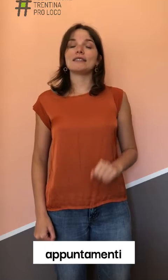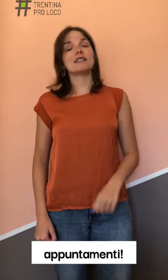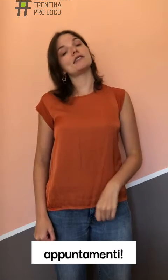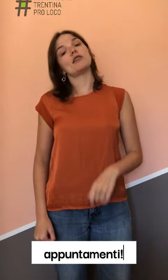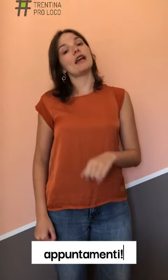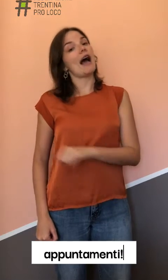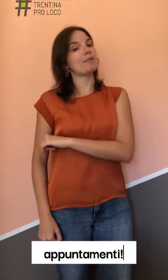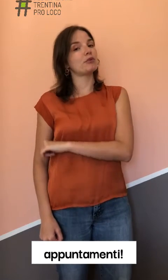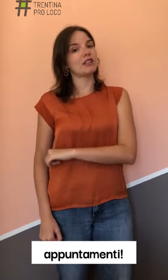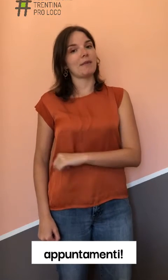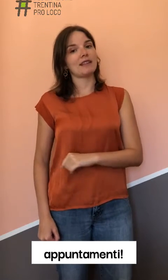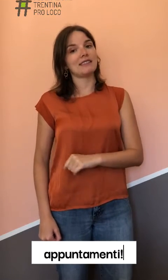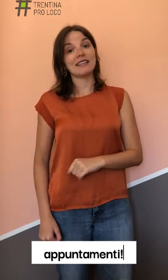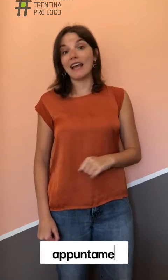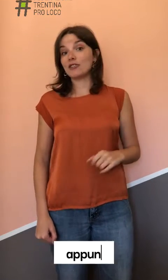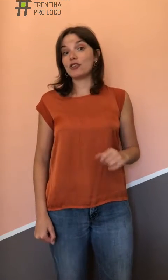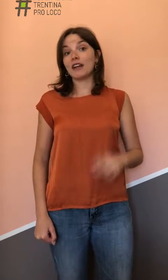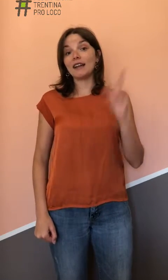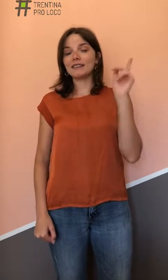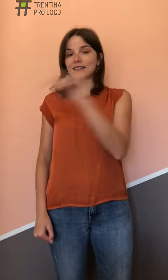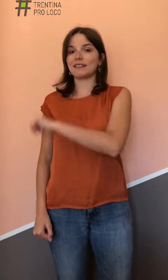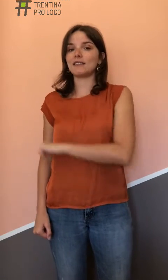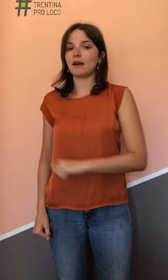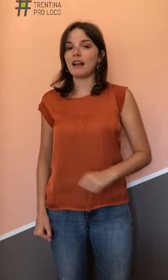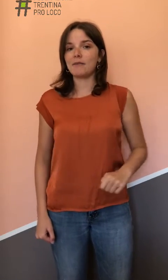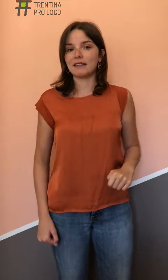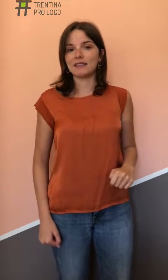sezione Appuntamenti, che aggiorniamo settimanalmente.